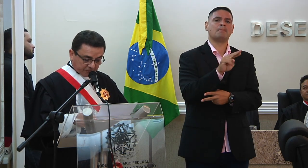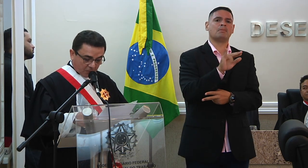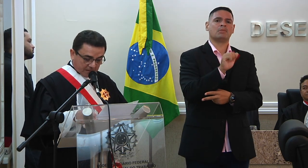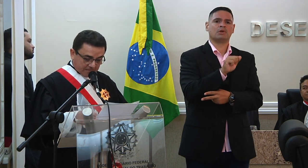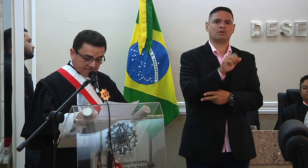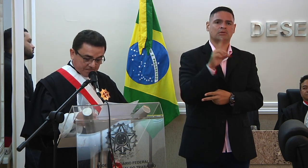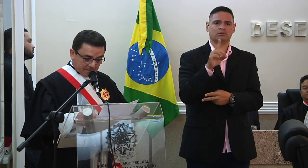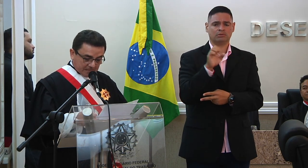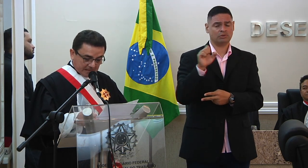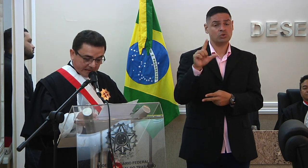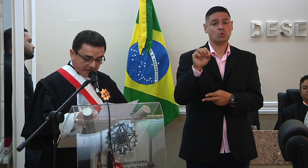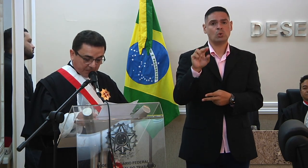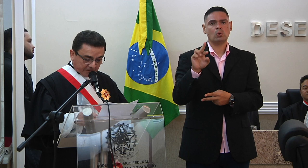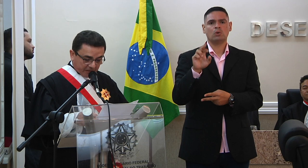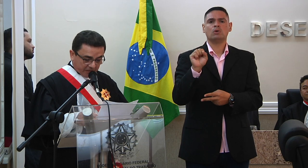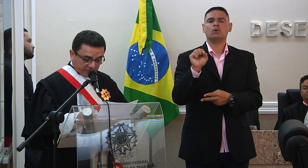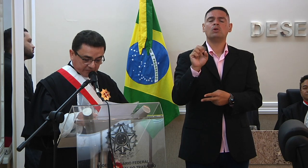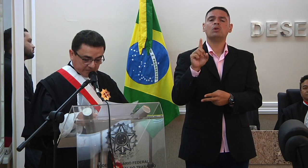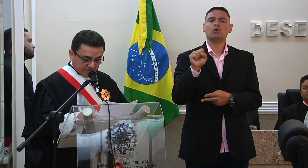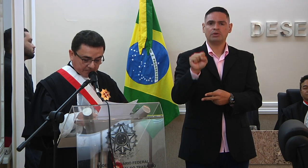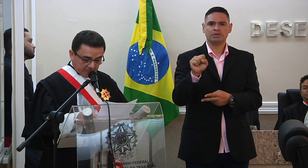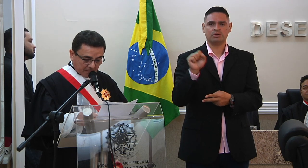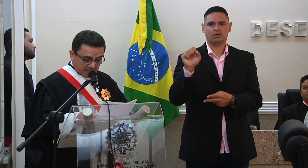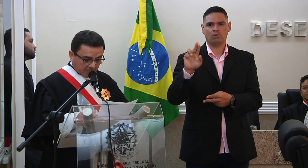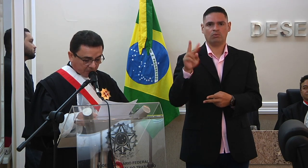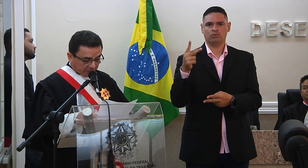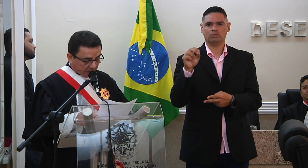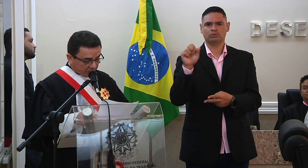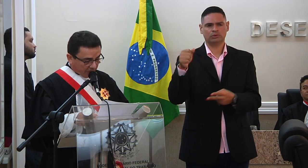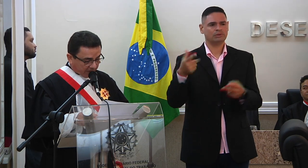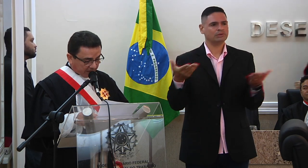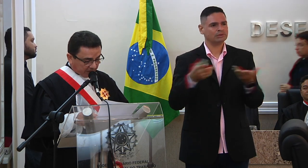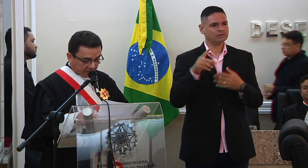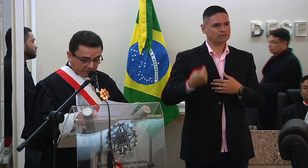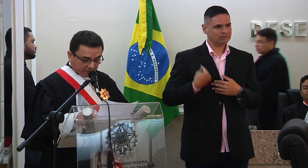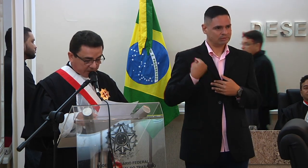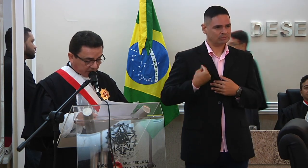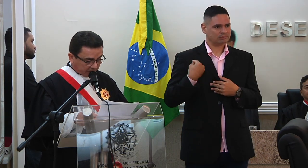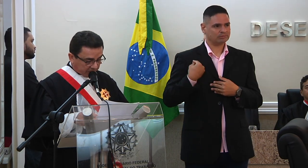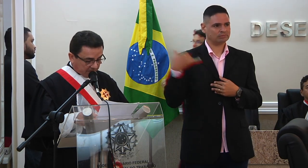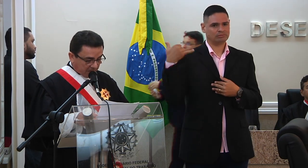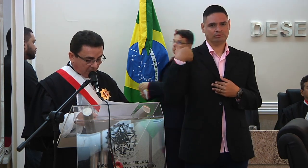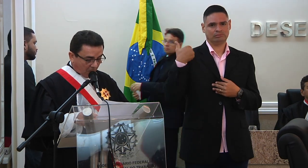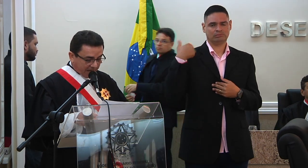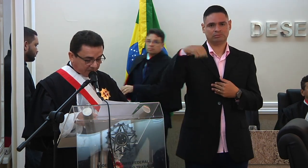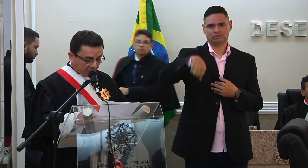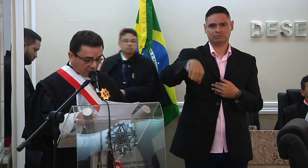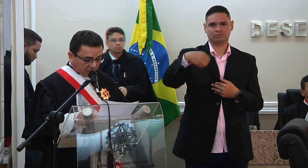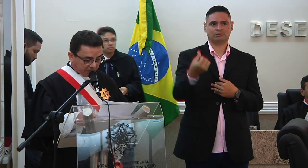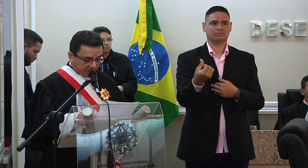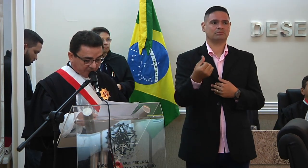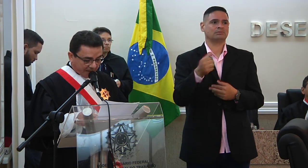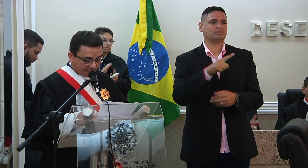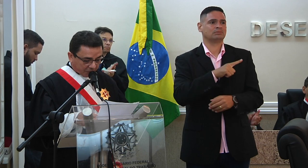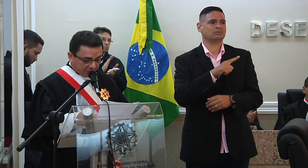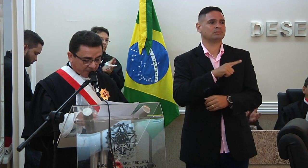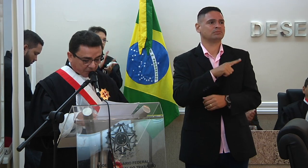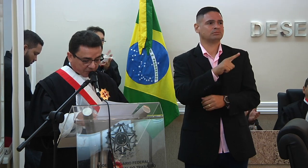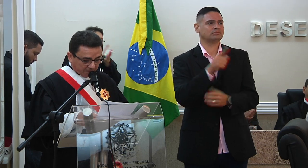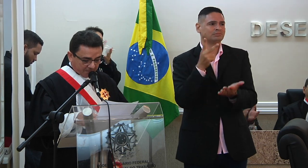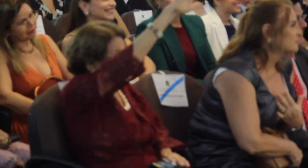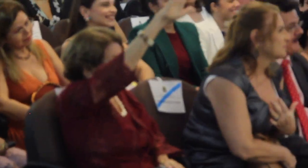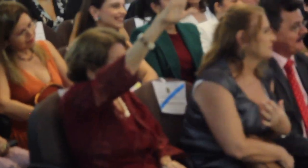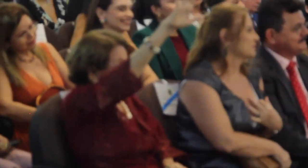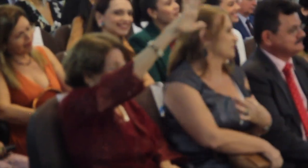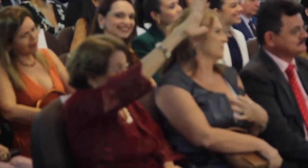Lourdes Oliveira do Shoah aqui presente com seus 96 anos quase todos dedicados